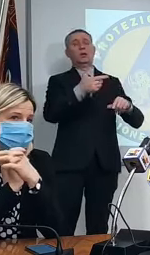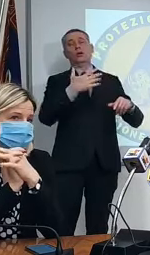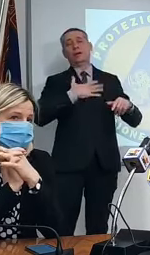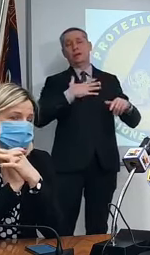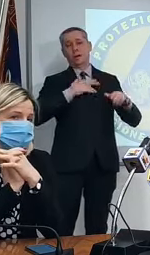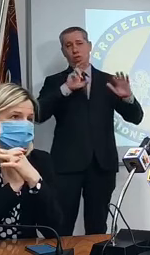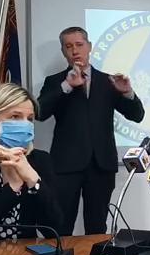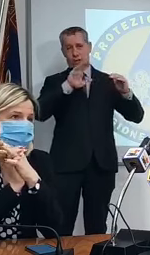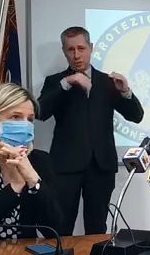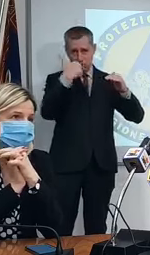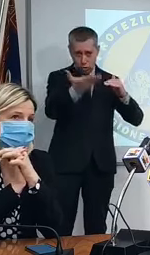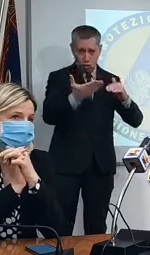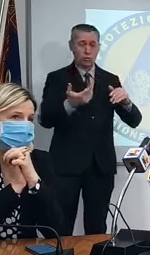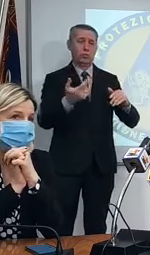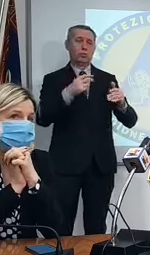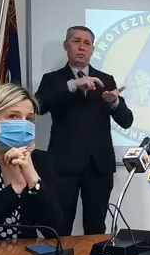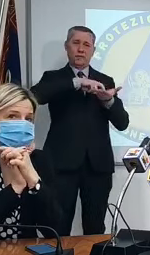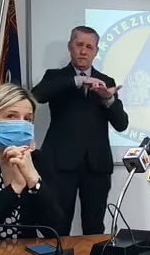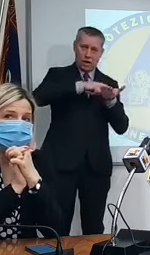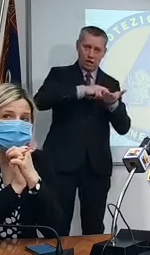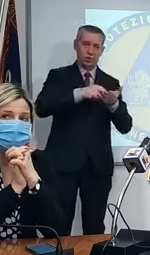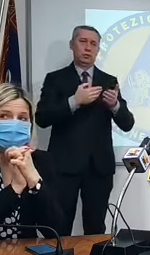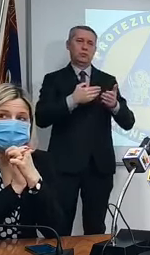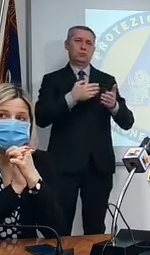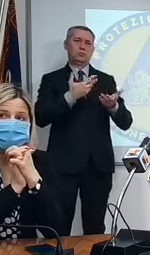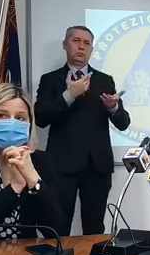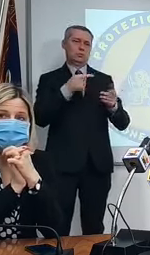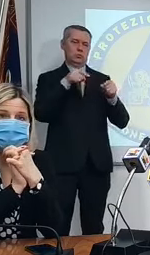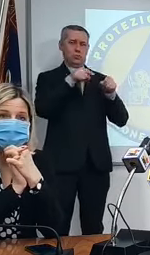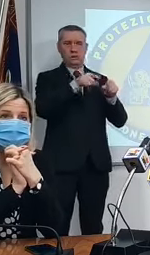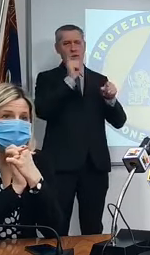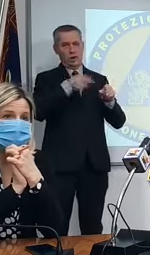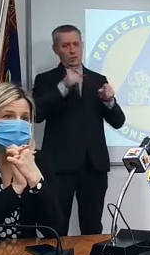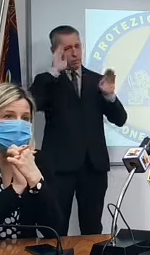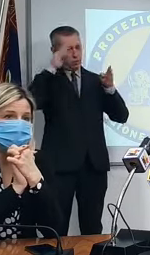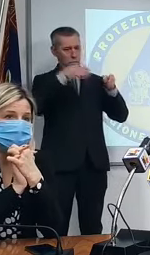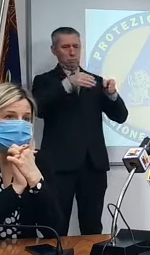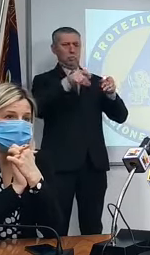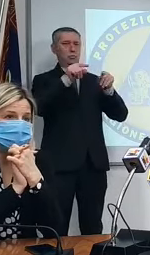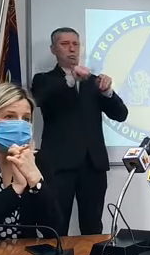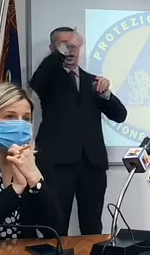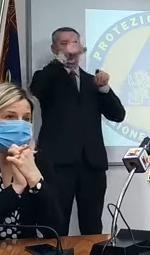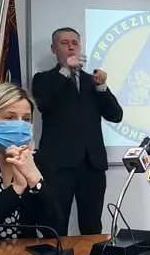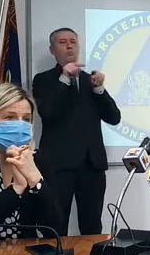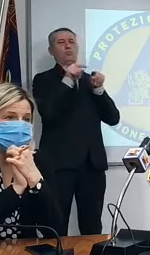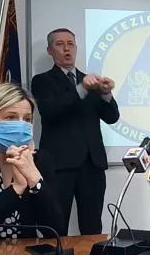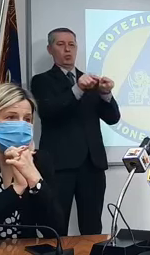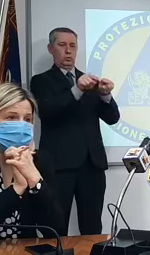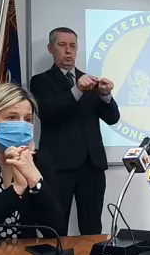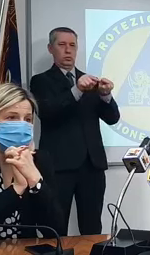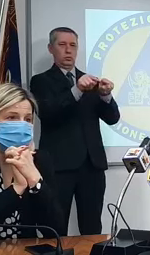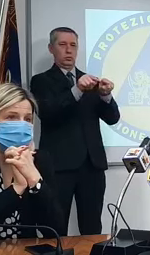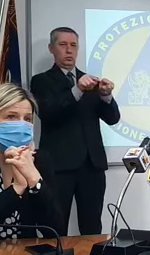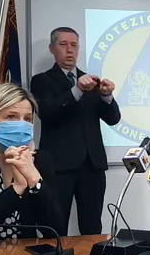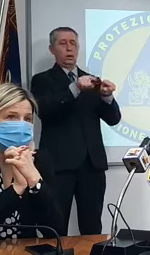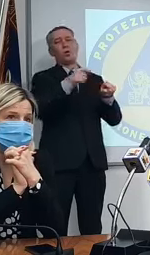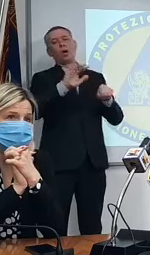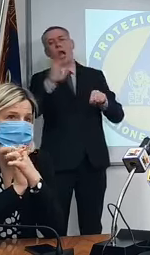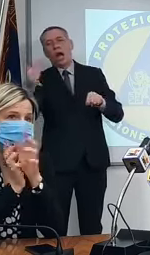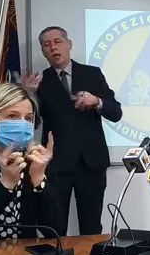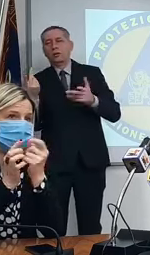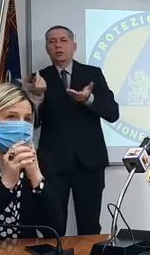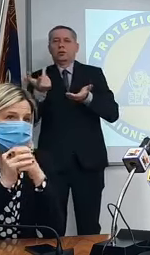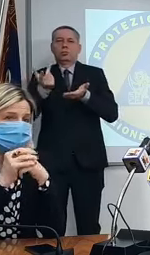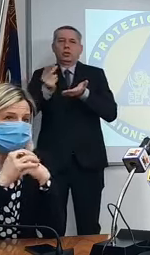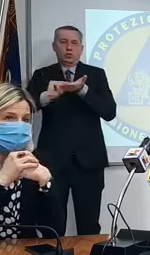disabili eccetera penso che ci sia tutta la comunità d'accordo sul fatto che ci sono delle priorità in questa fase penso che sia fondamentale